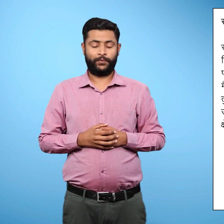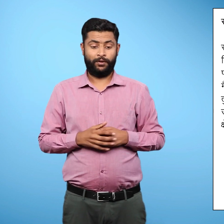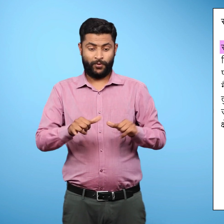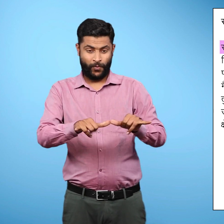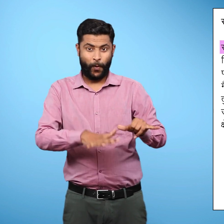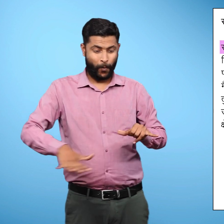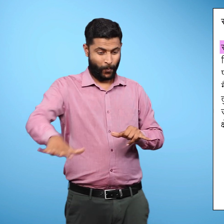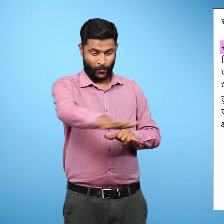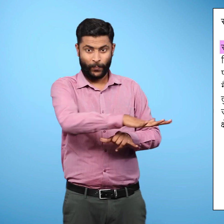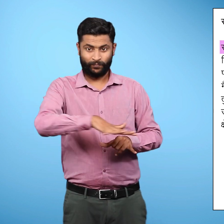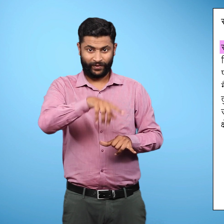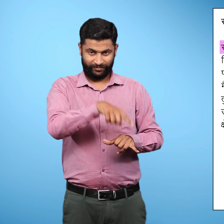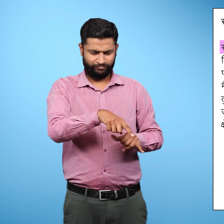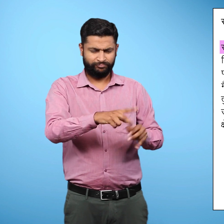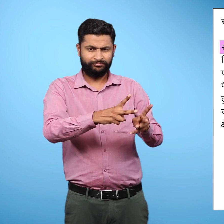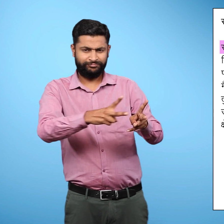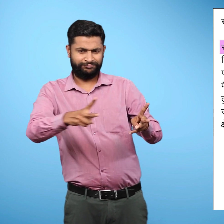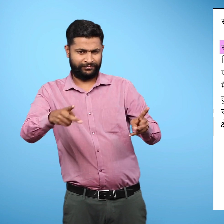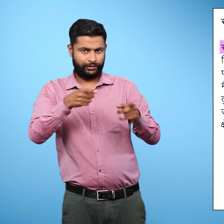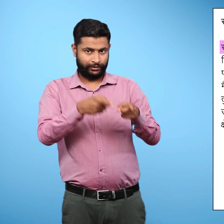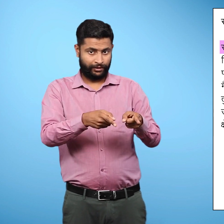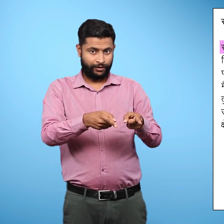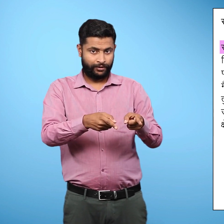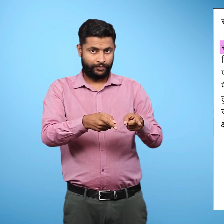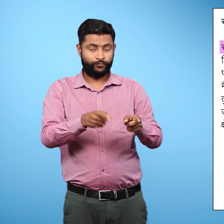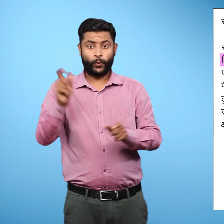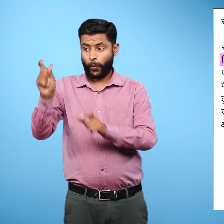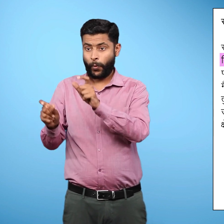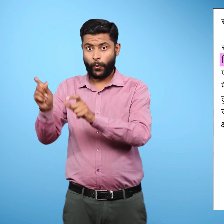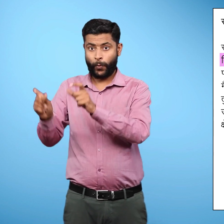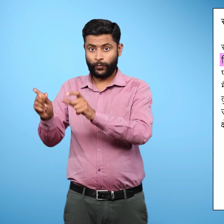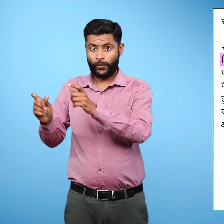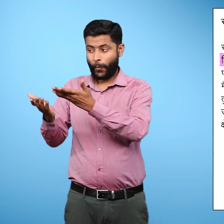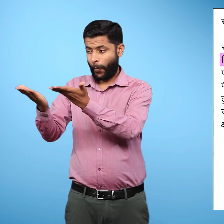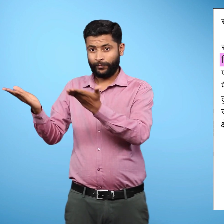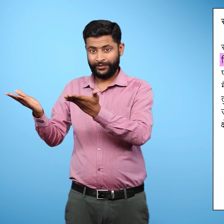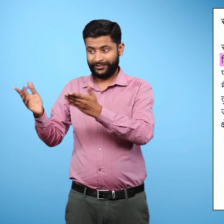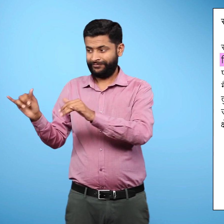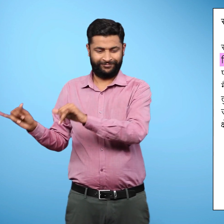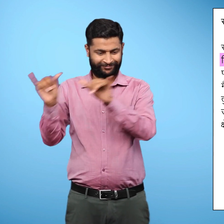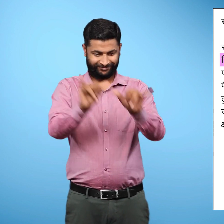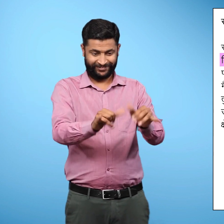स्थल रूपों की विभिन्नता के अनुरूप ही, मानव, विभिन्न प्रकार से जीवन यापन करते हैं.